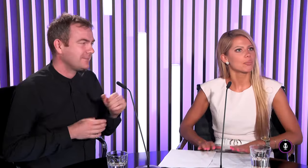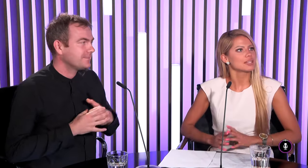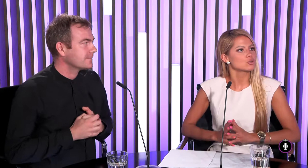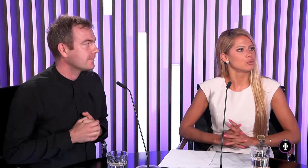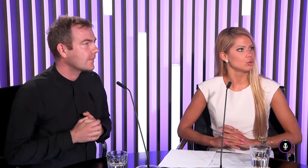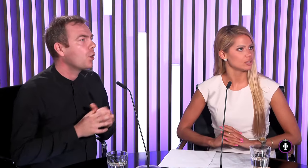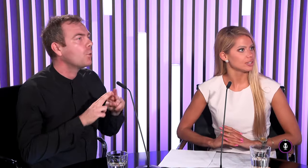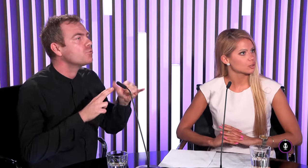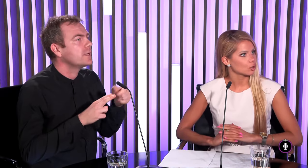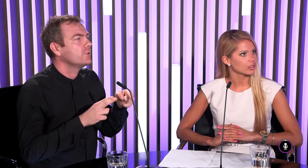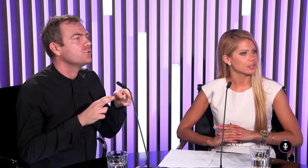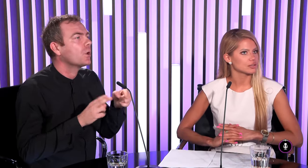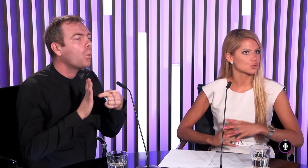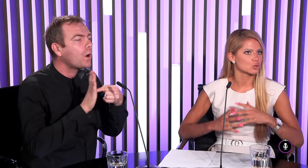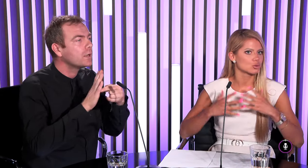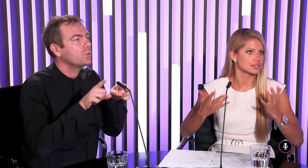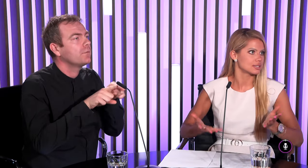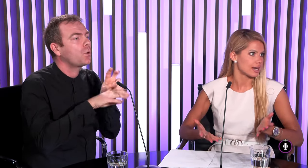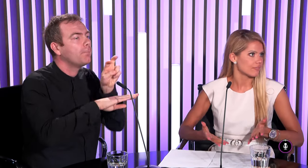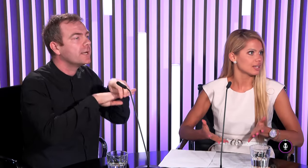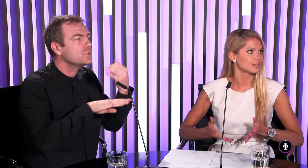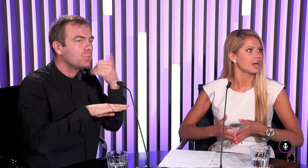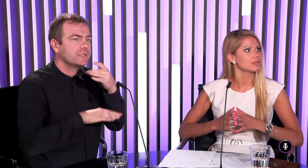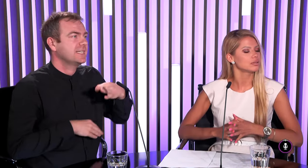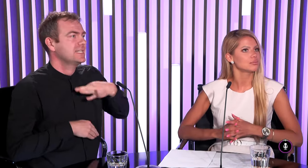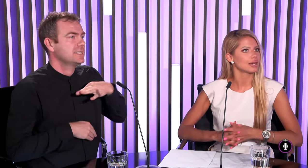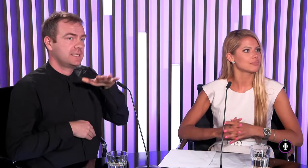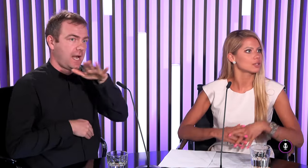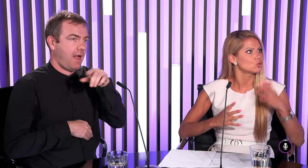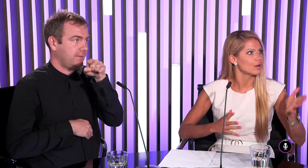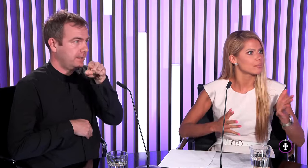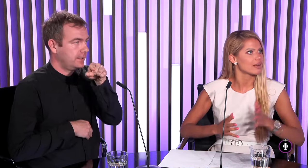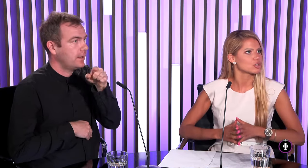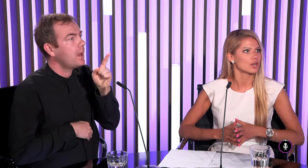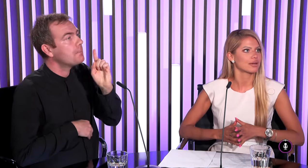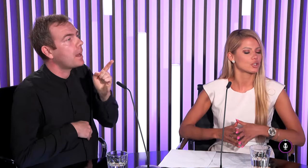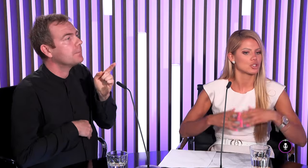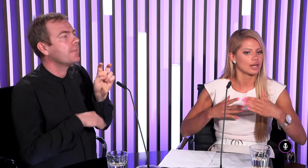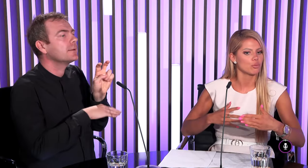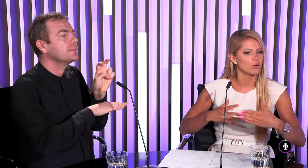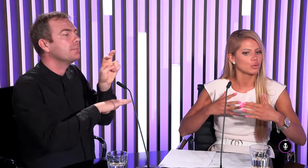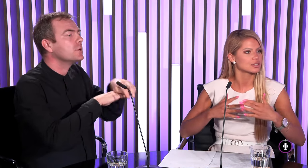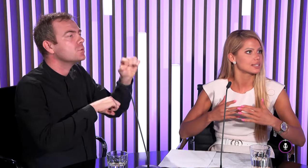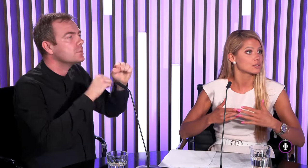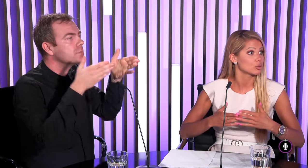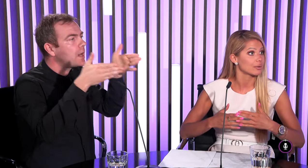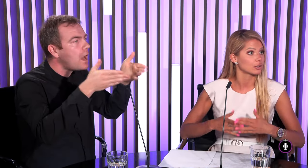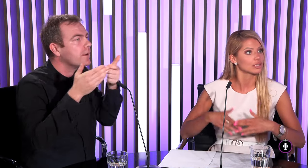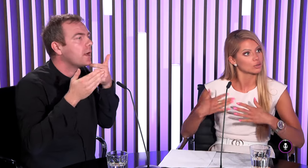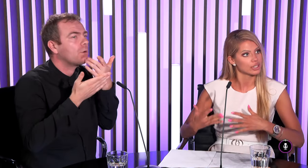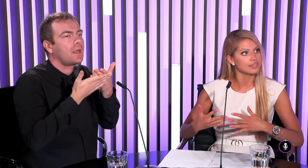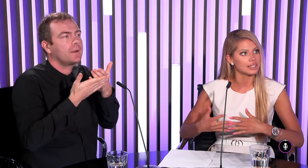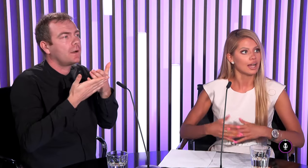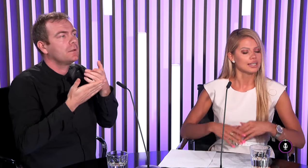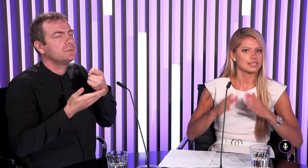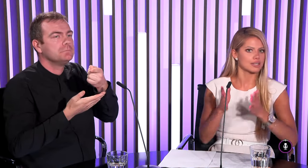sa možno na prístup ľudí ktorí sú zdraví a teda aký by mali mať kúvam práve že napríklad či nejako pomôcť keď sú napríklad